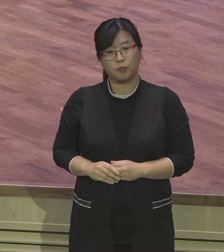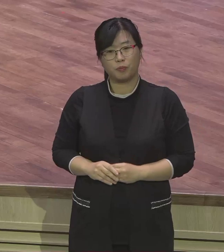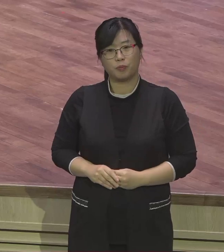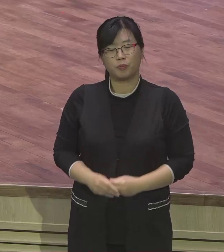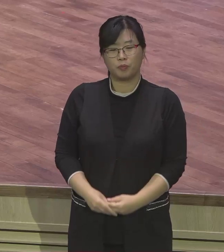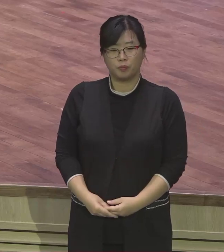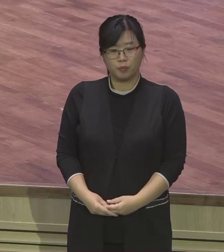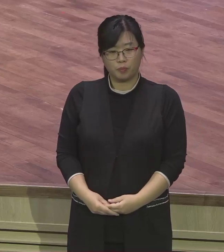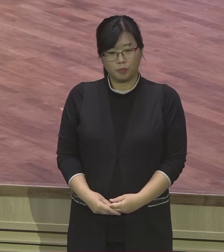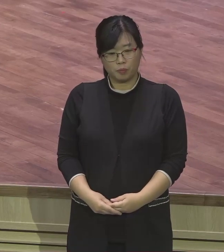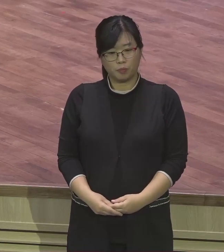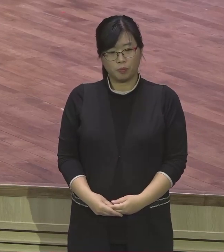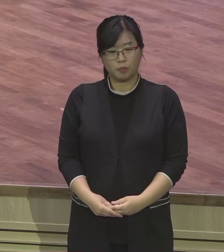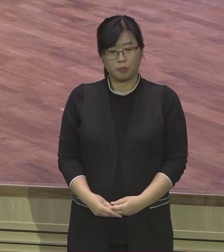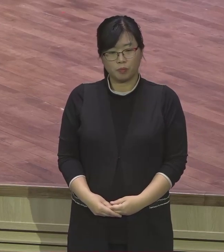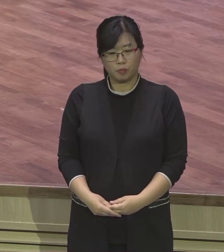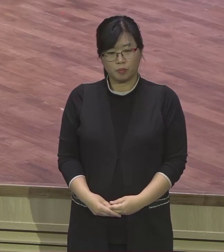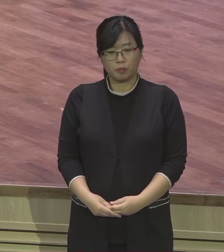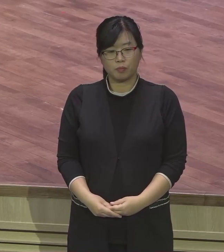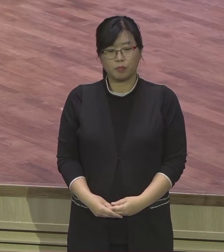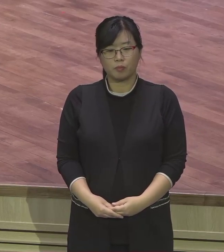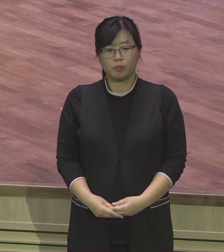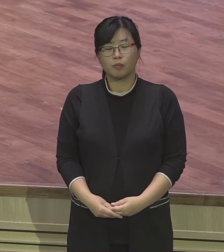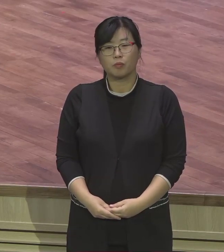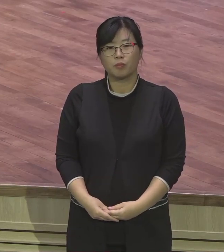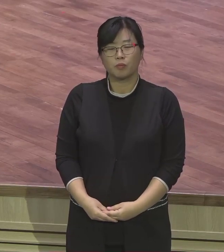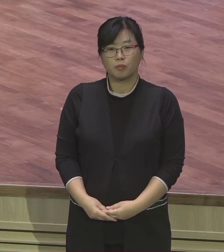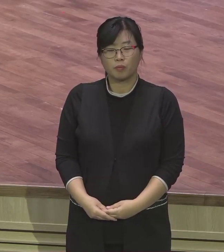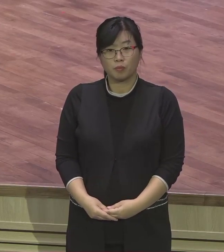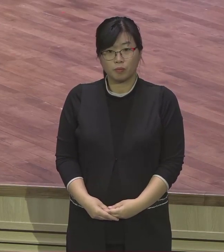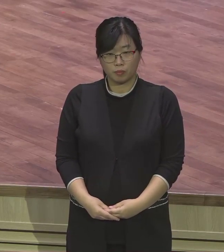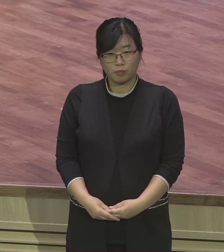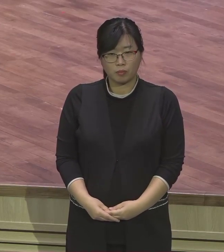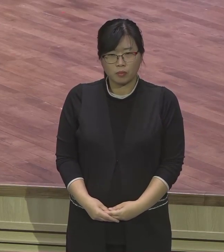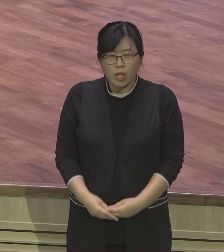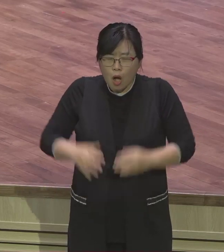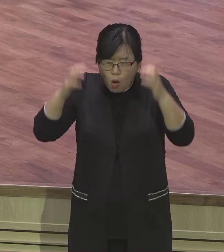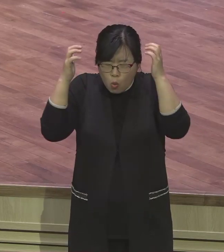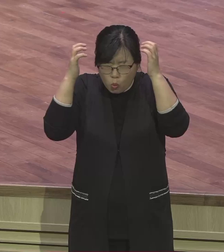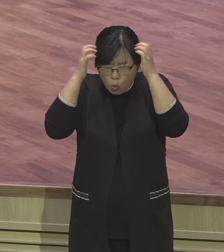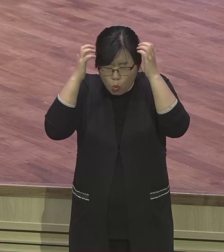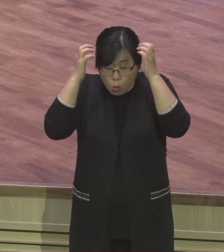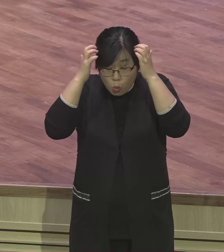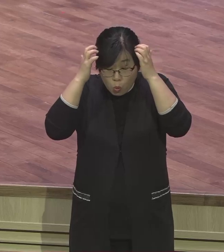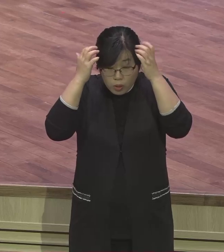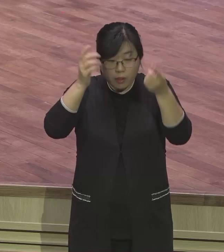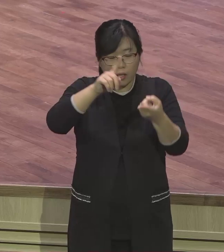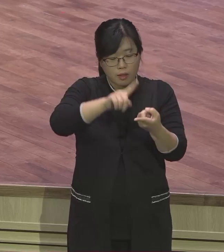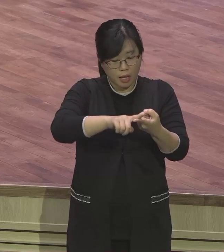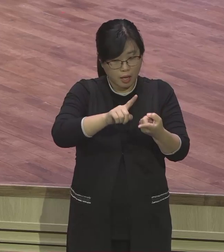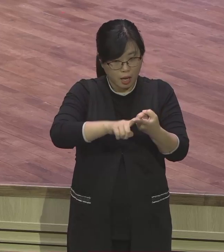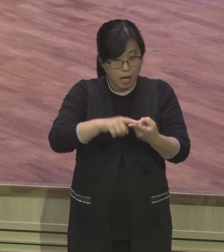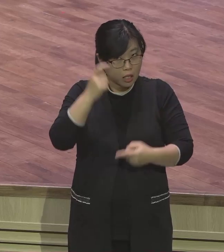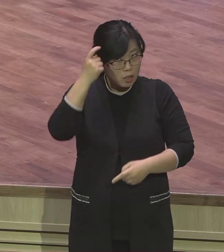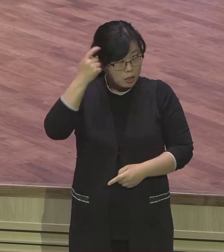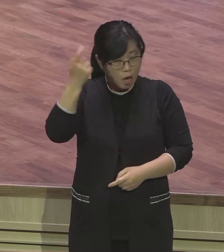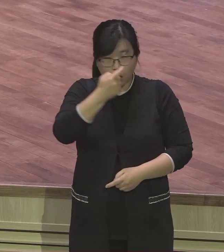그리고 고난에 대한 영적 시각이라는 점으로 말씀을 드립니다. 오늘부터는